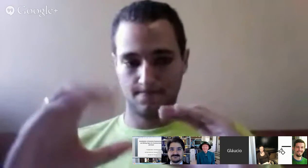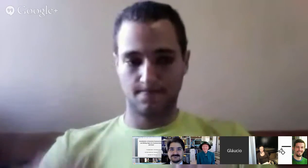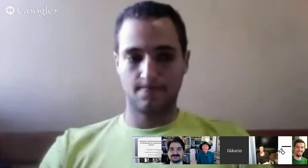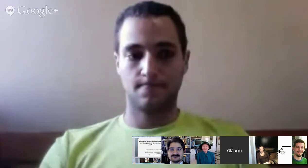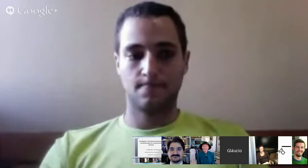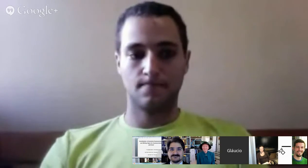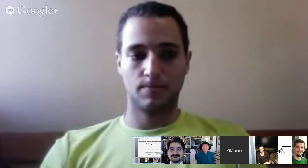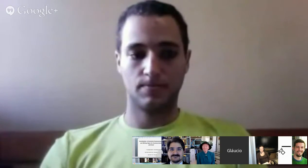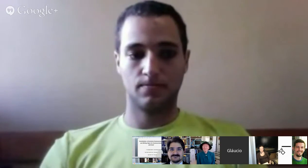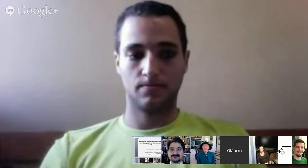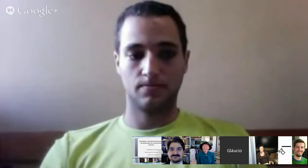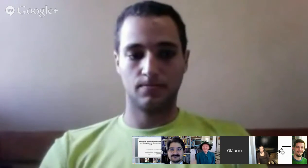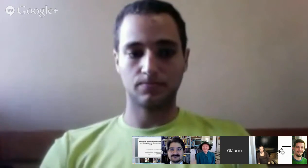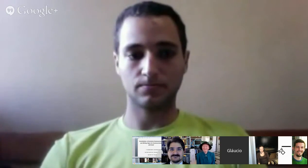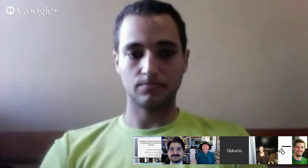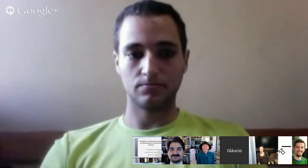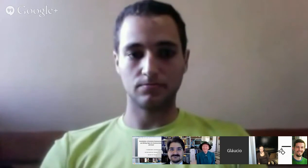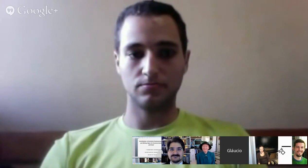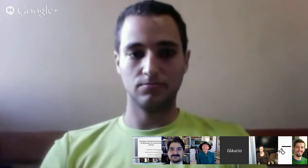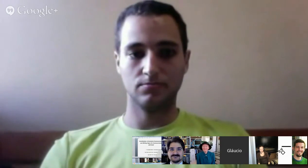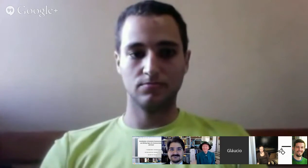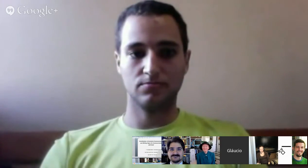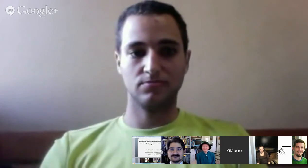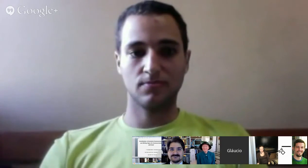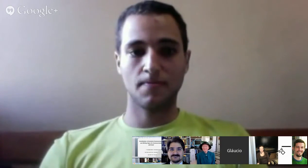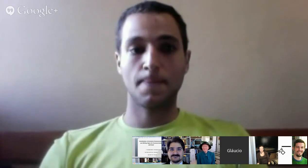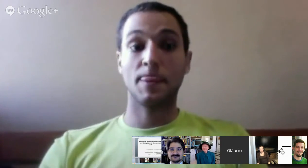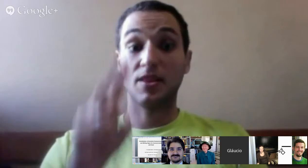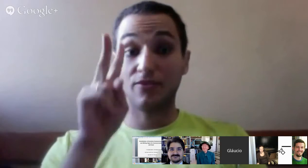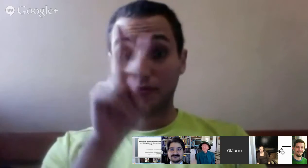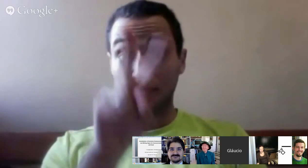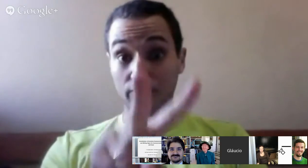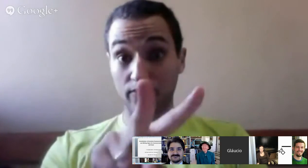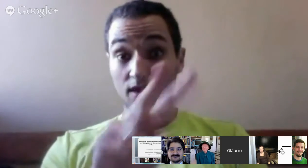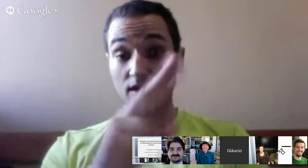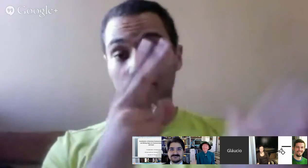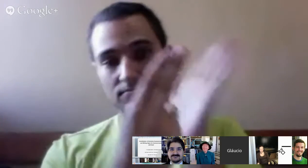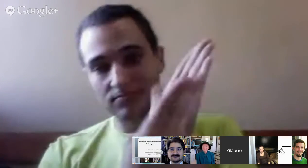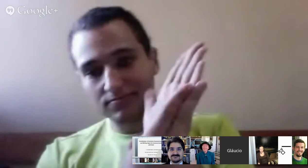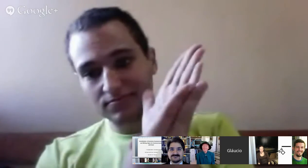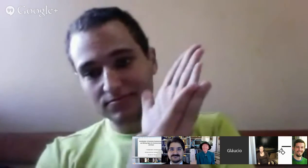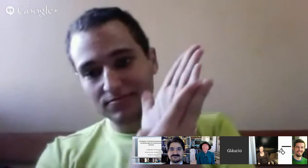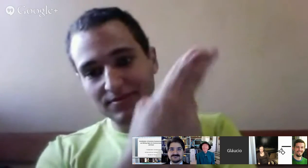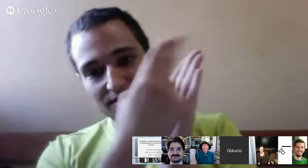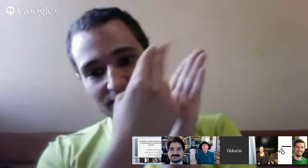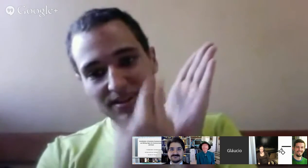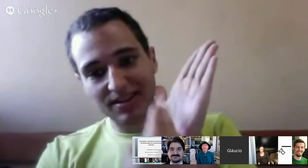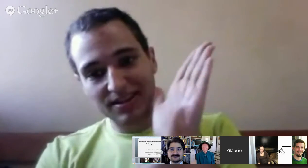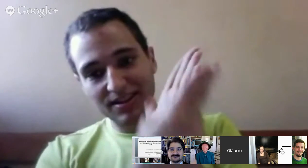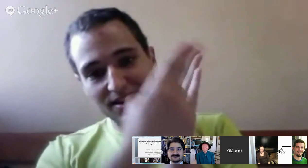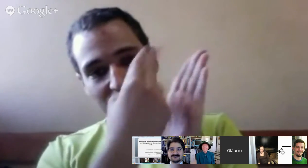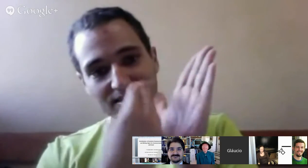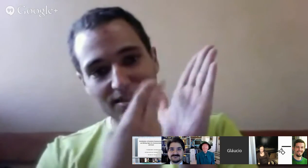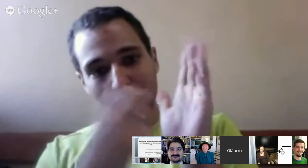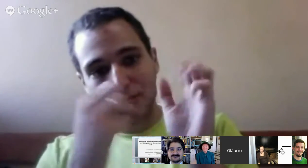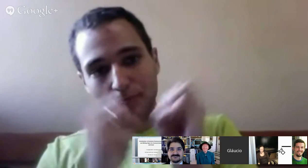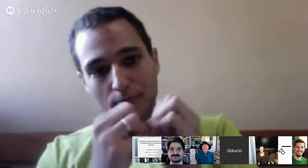língua de sinais e inscrita de sinais. Tudo isso proporcionando uma comunicação eficaz. Então,